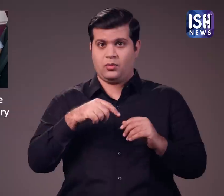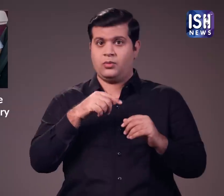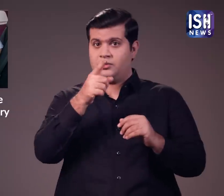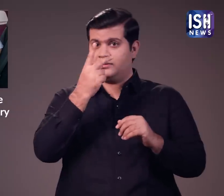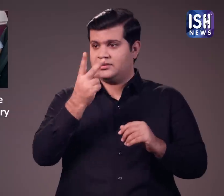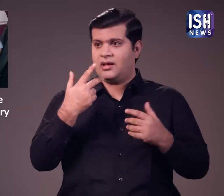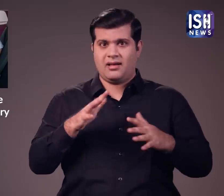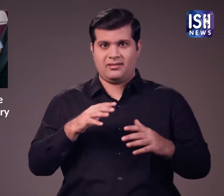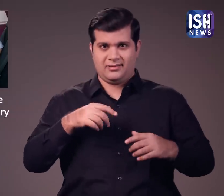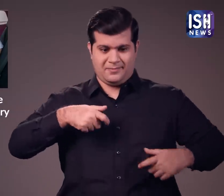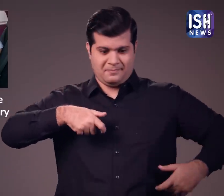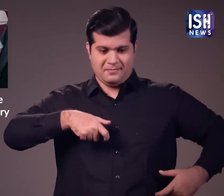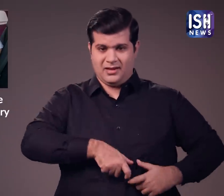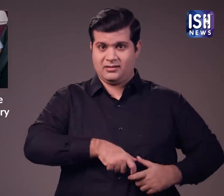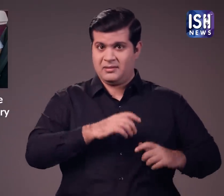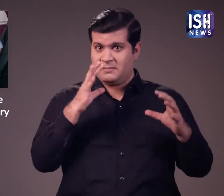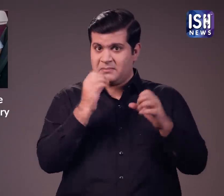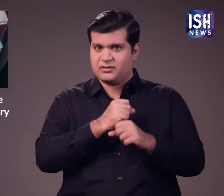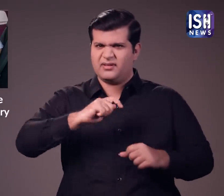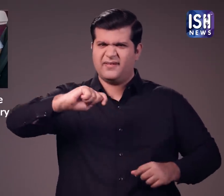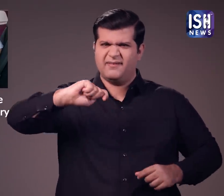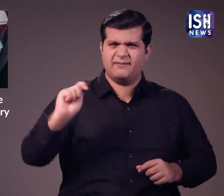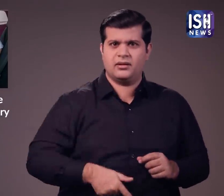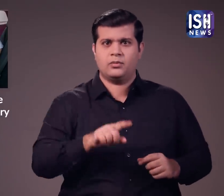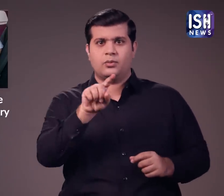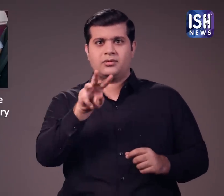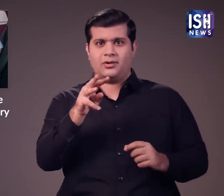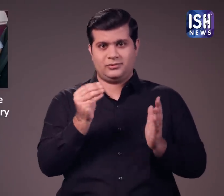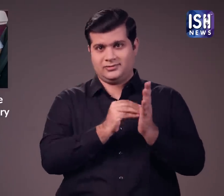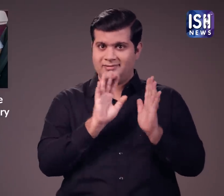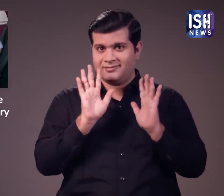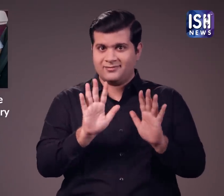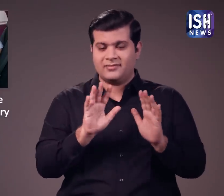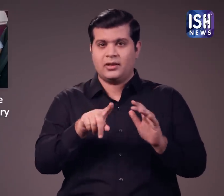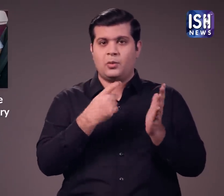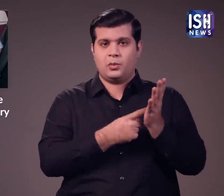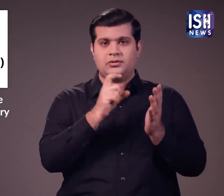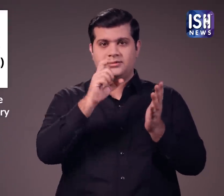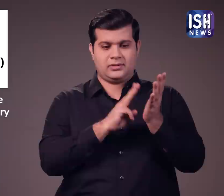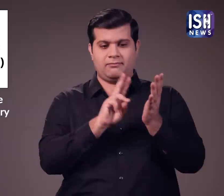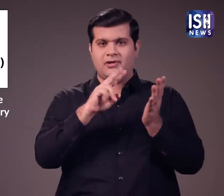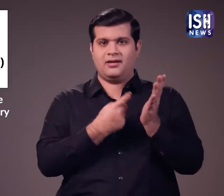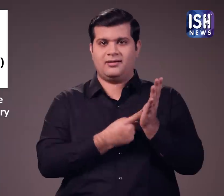सीट बेल्ट नहीं लगाने पर 1000 उपय का जुर्माना है है ना सेंट्रल मोटर